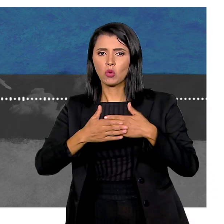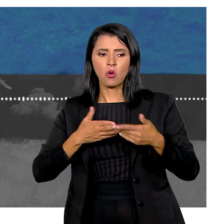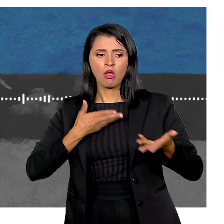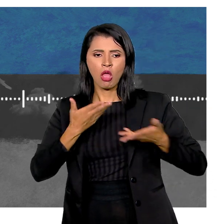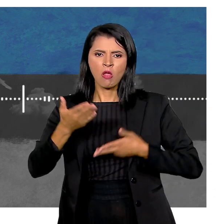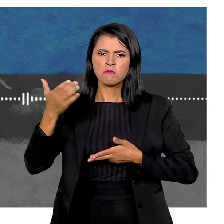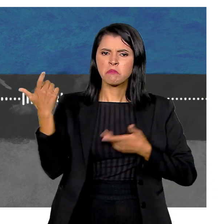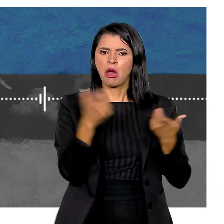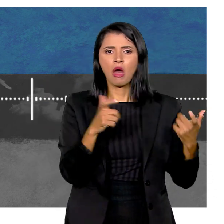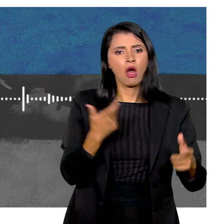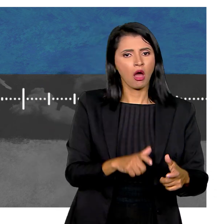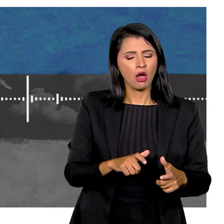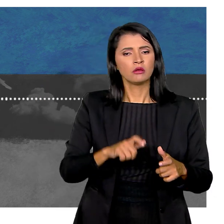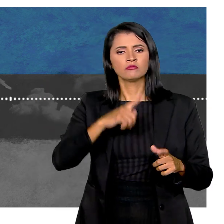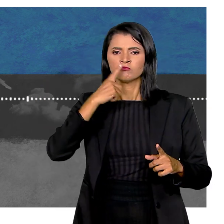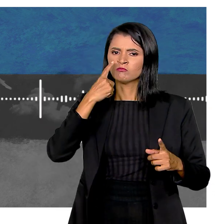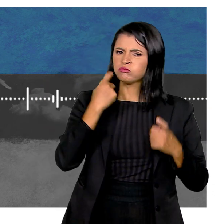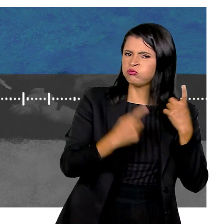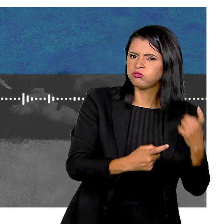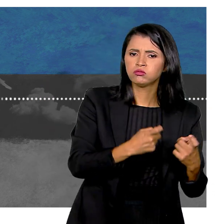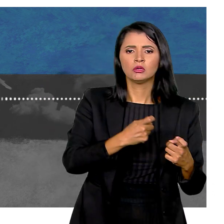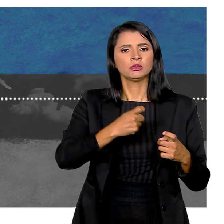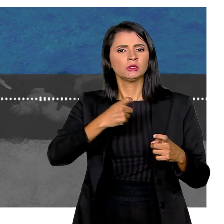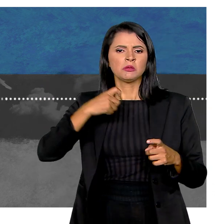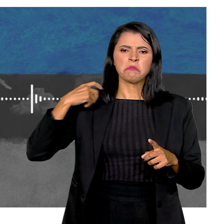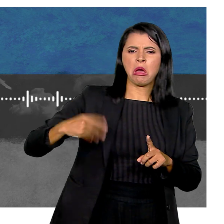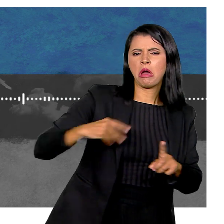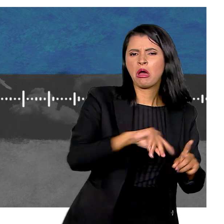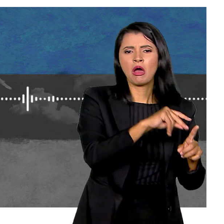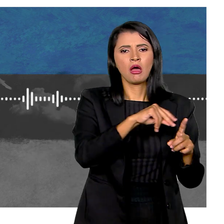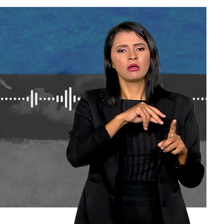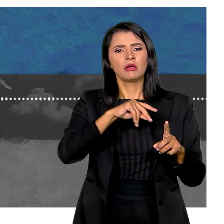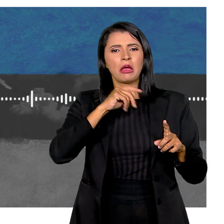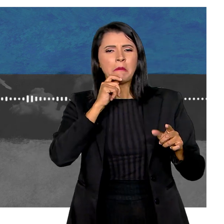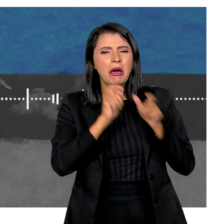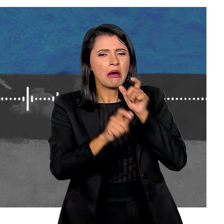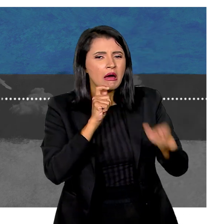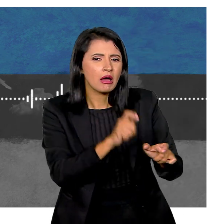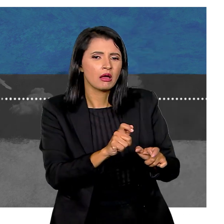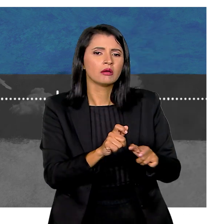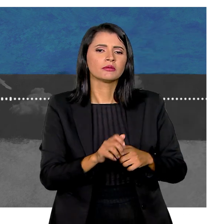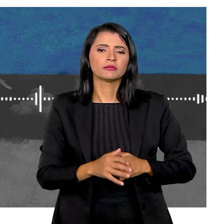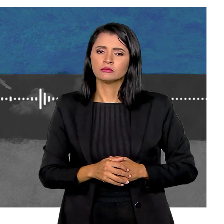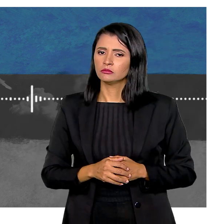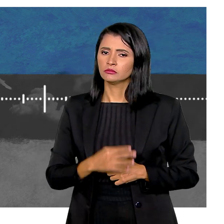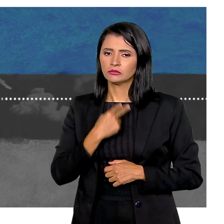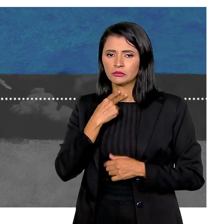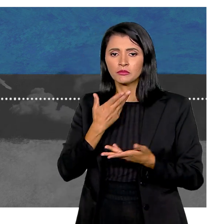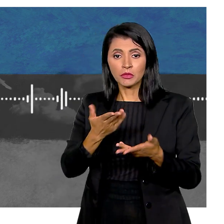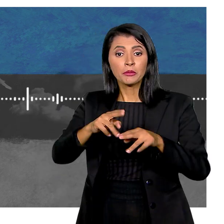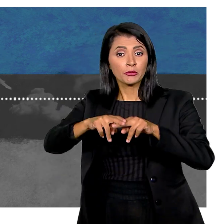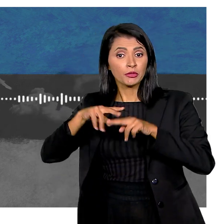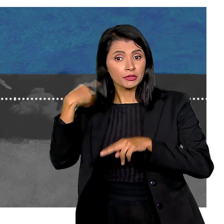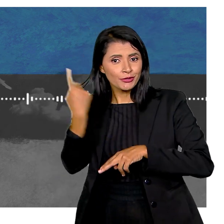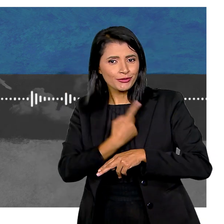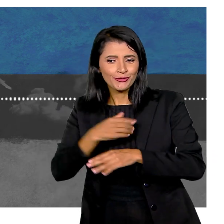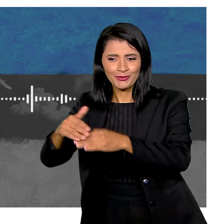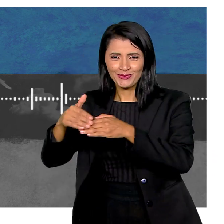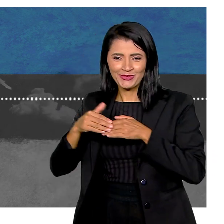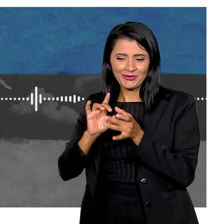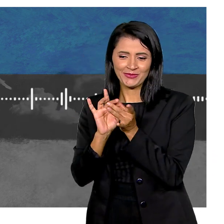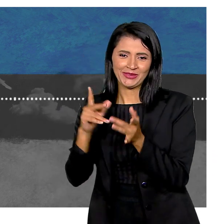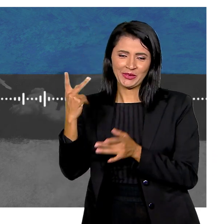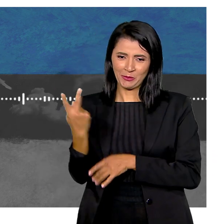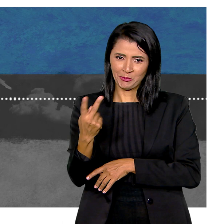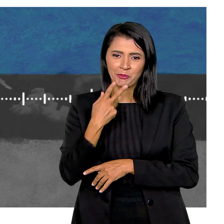salvo de qualquer tratamento desumano Violento, aterrorizante, vexatório ou constrangedor Por isso, a